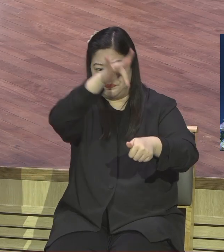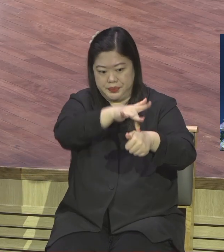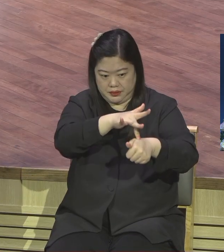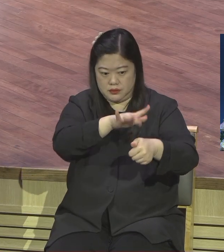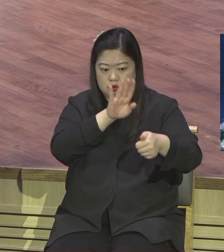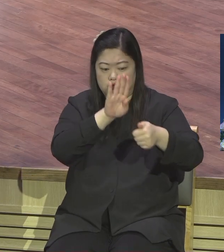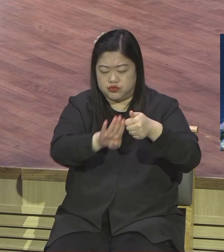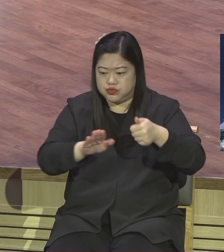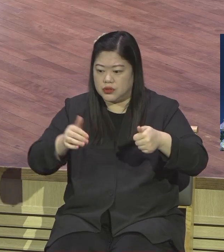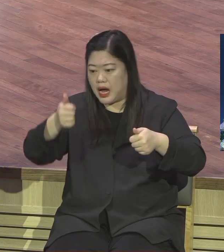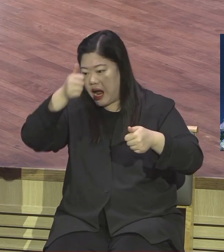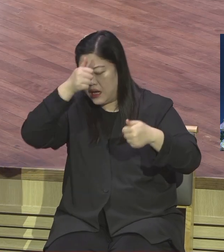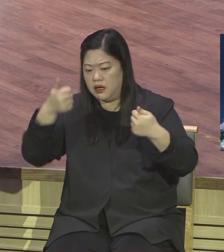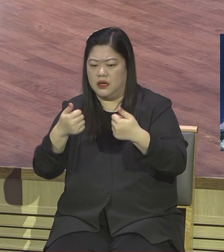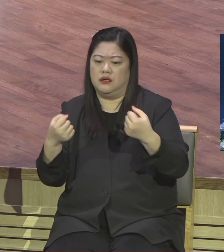중에 있다. 무슨 말이에요?